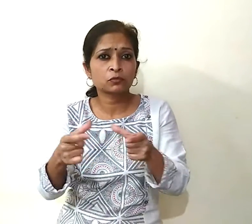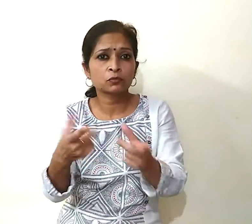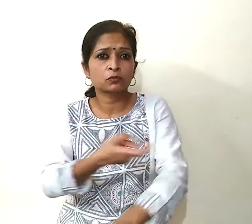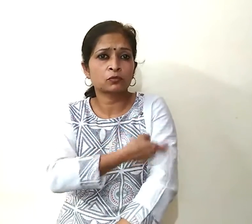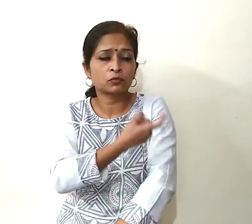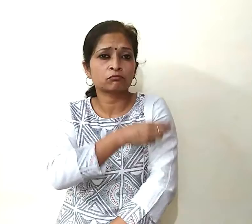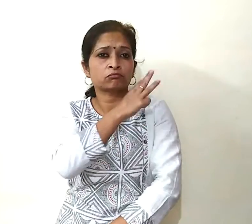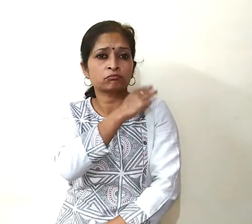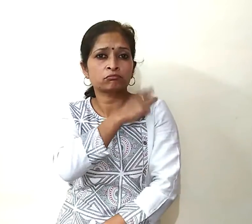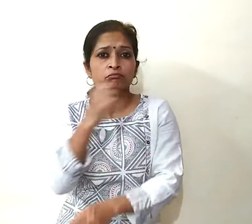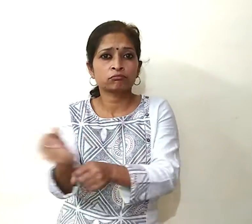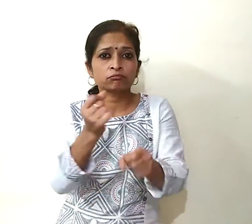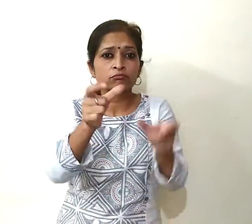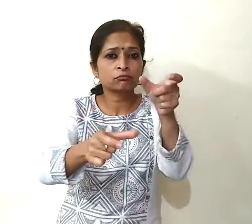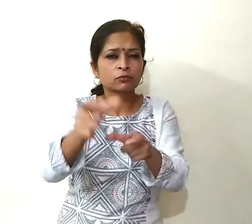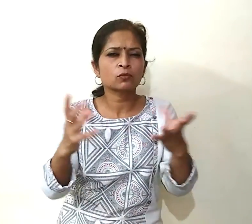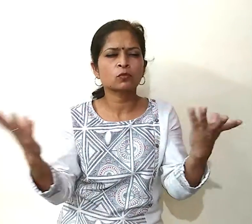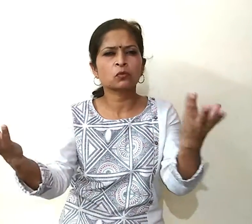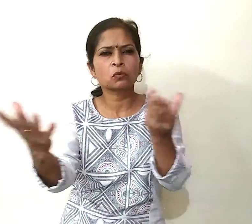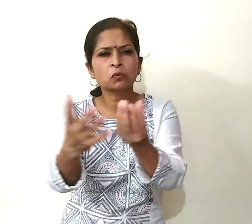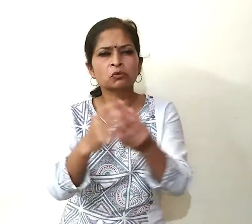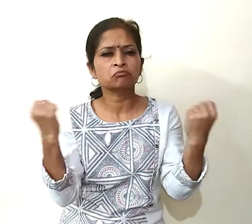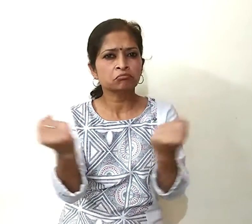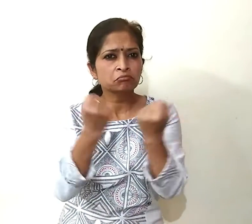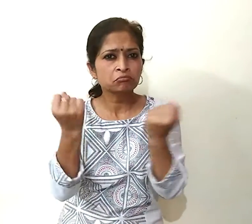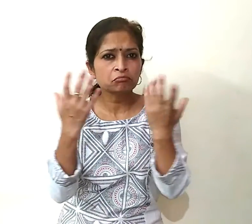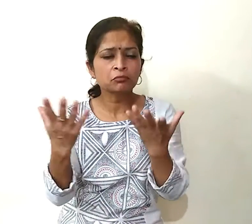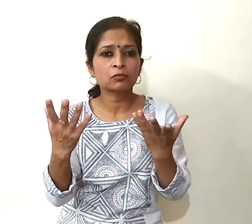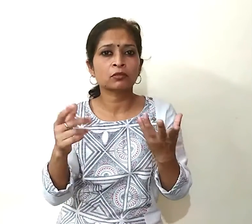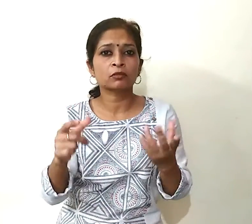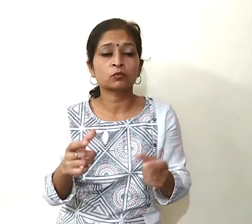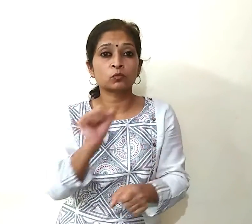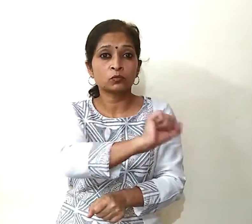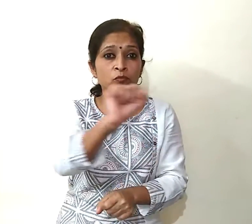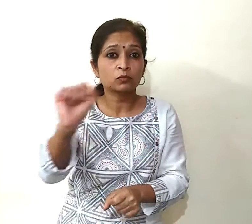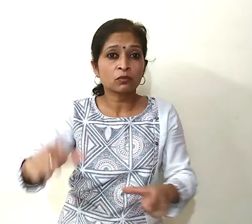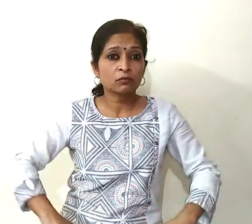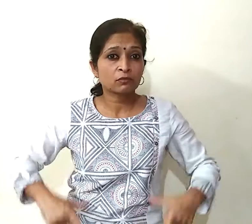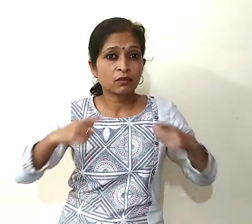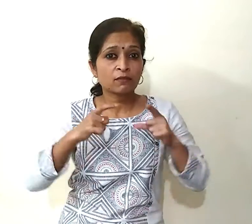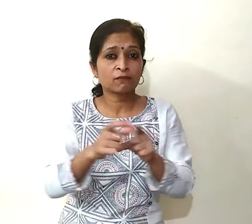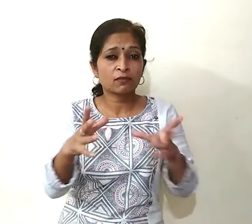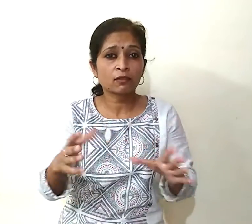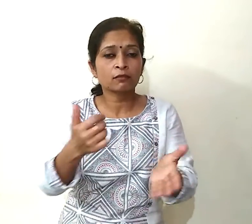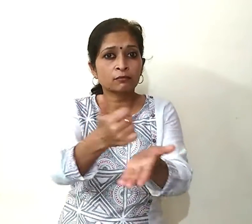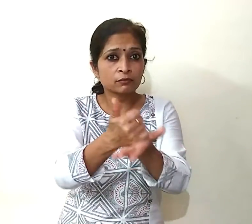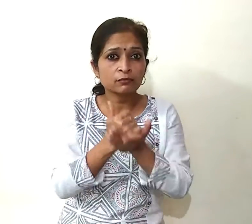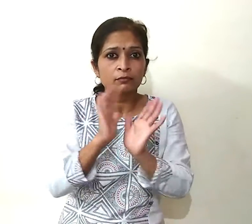पुलिस, सफाई, कर्मचारी सभी अथक प्रयास कर रहे हैं अपनी जान हथेली पर रख कर हमारी सेवा कर रहे हैं तो